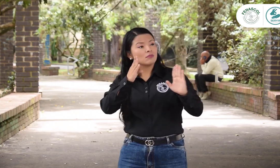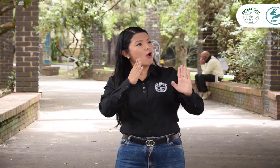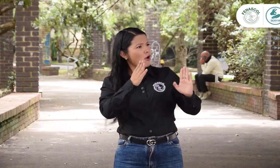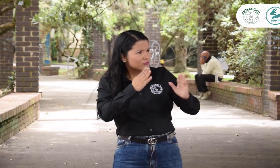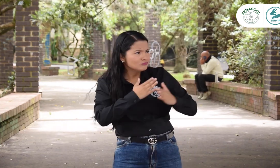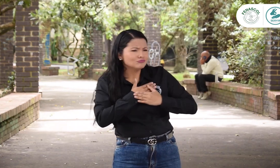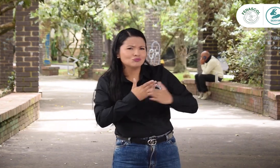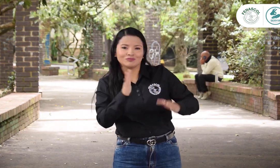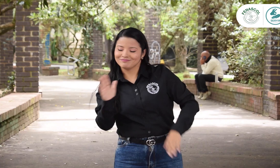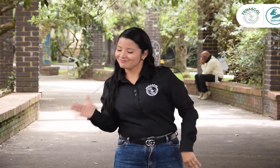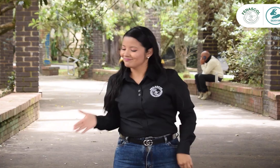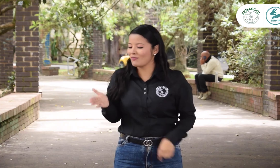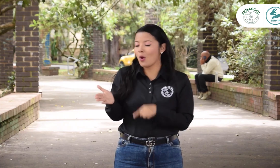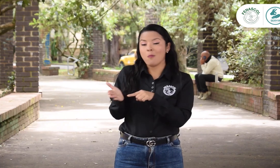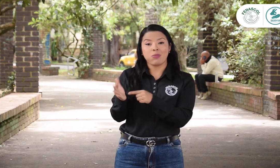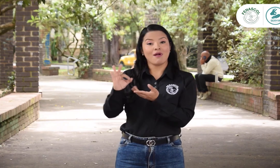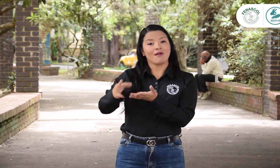comunicación de manera efectiva.